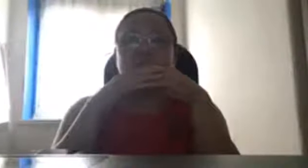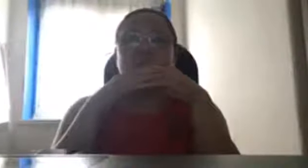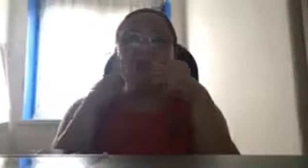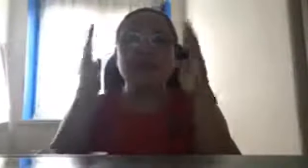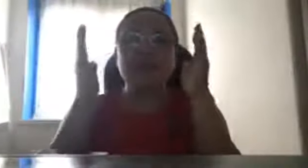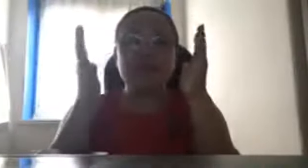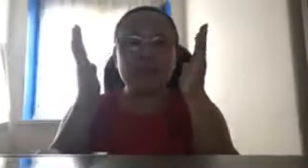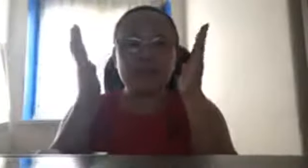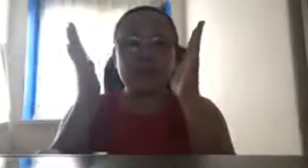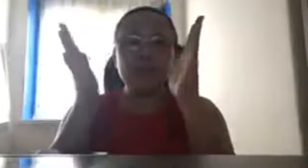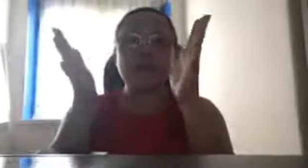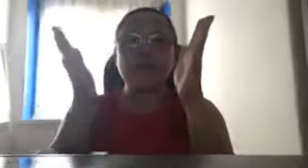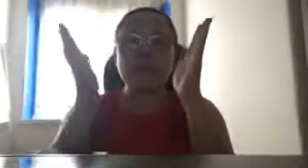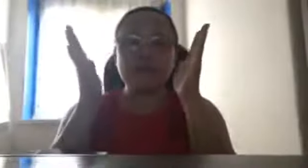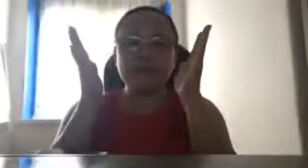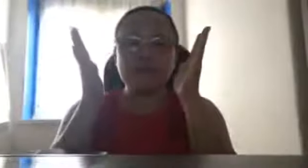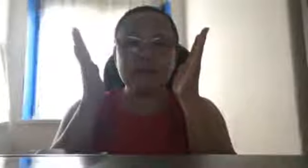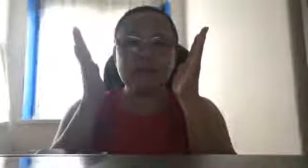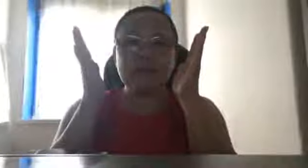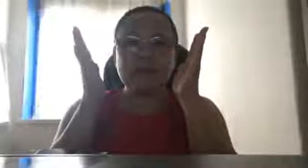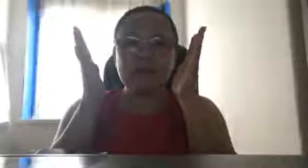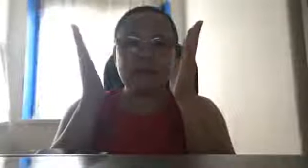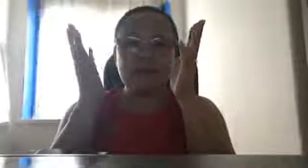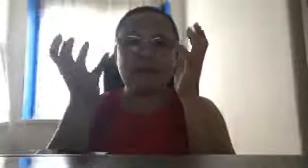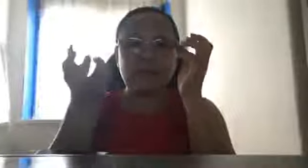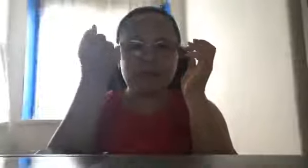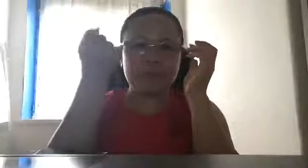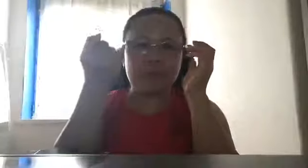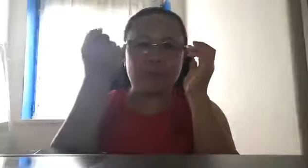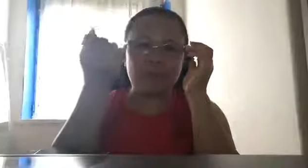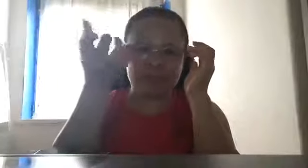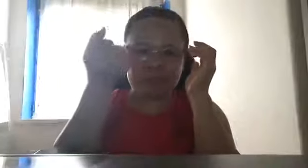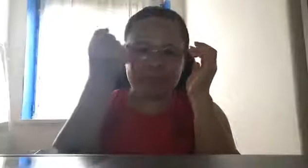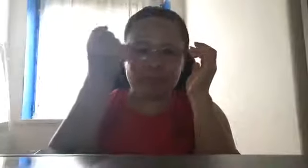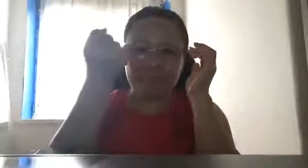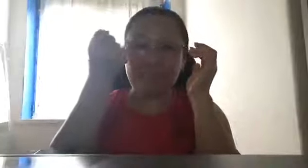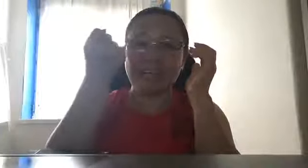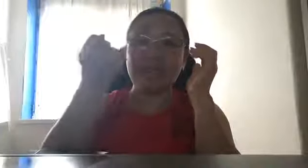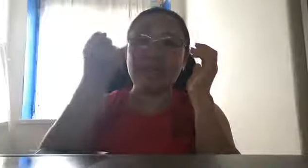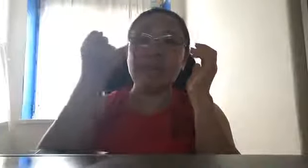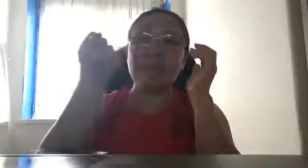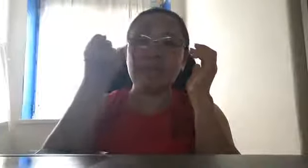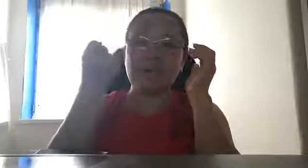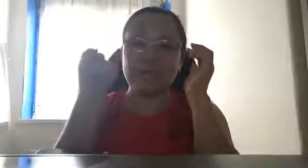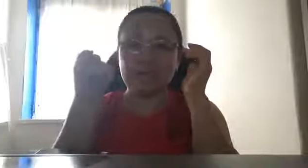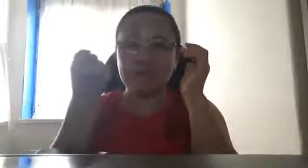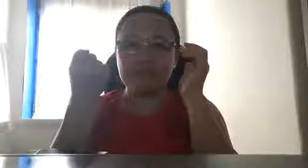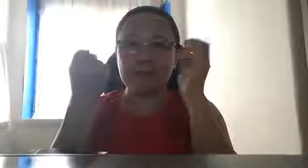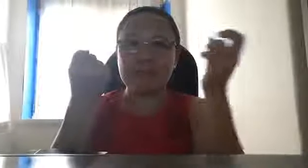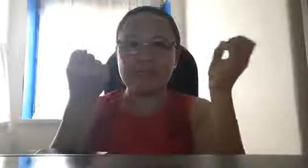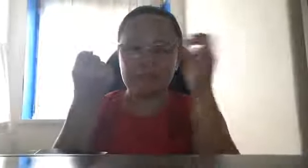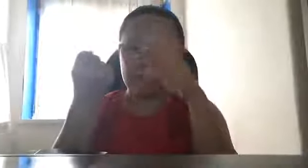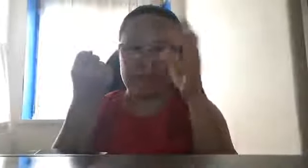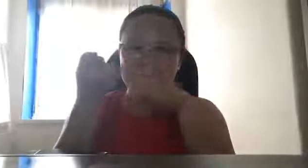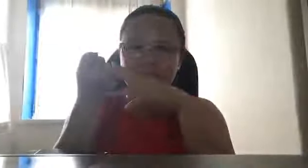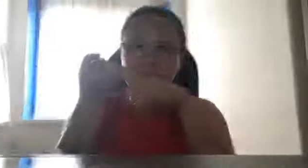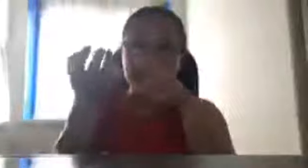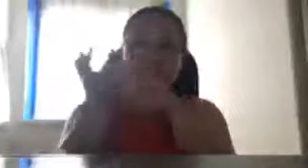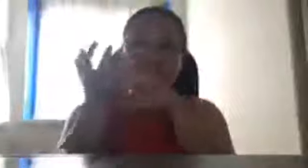Huwag kayong mag, huwag kayong, una-una, huwag tayo, kayo tatanggap ng bayad, pag may nagbabayad sa inyo. Kasi,